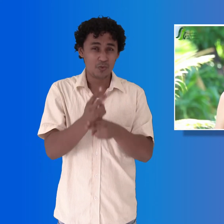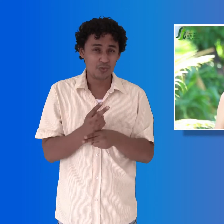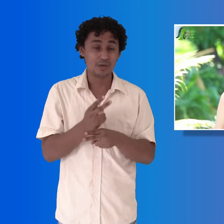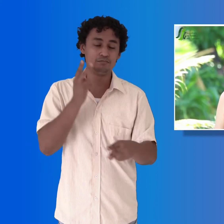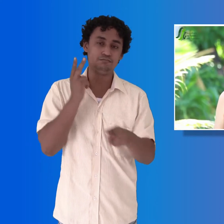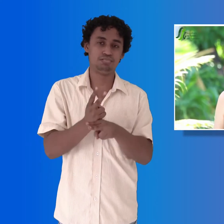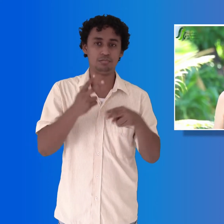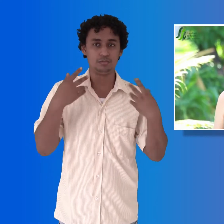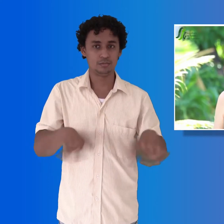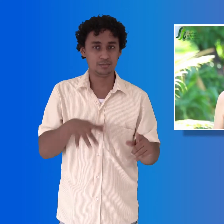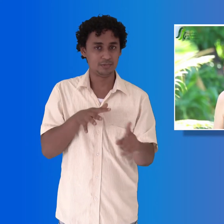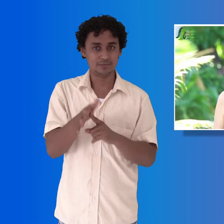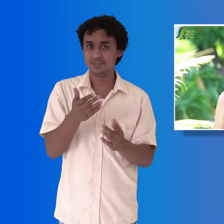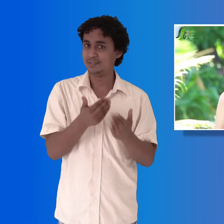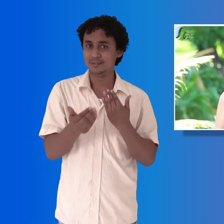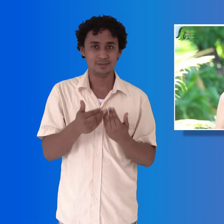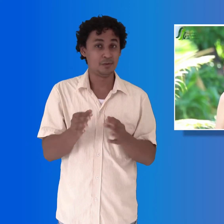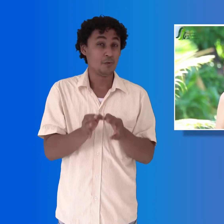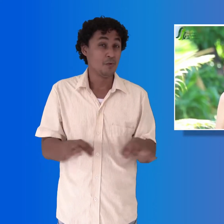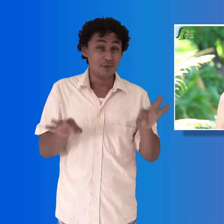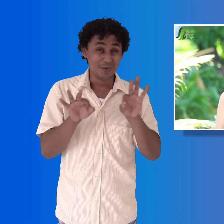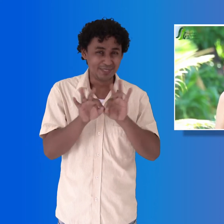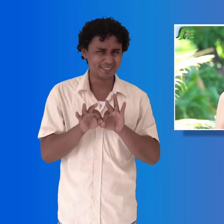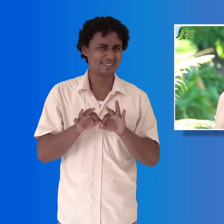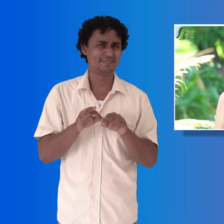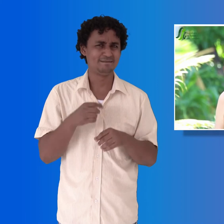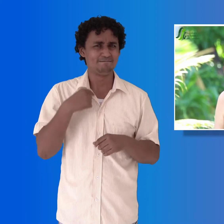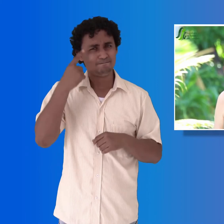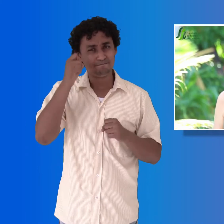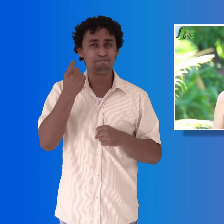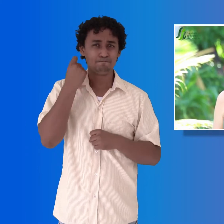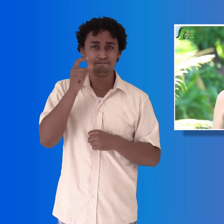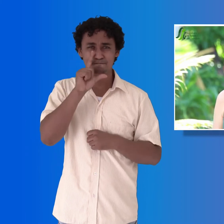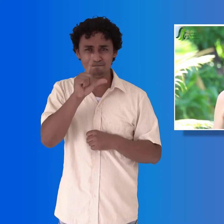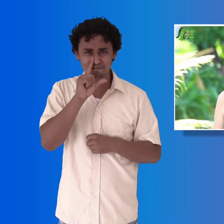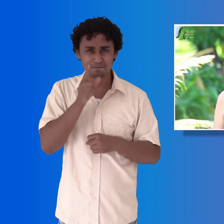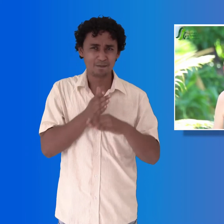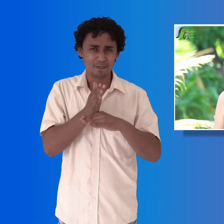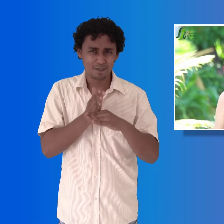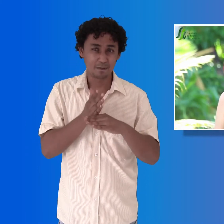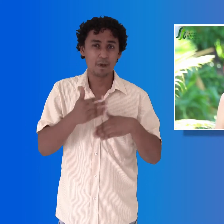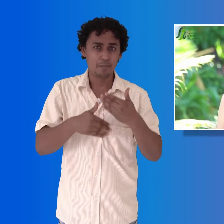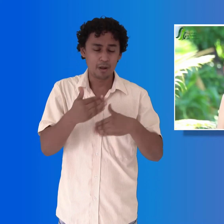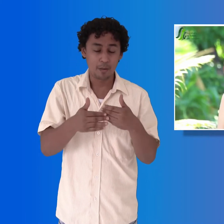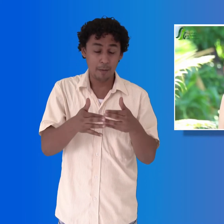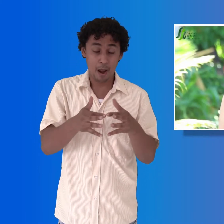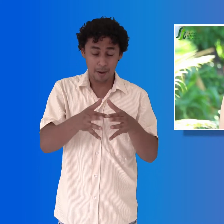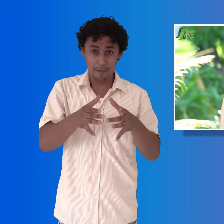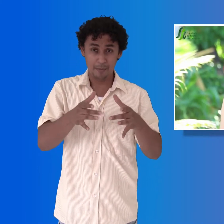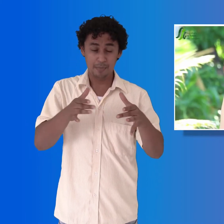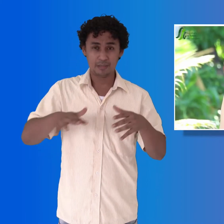Es importante revisar también que desde el mediados del mes de julio ha venido un incremento importante de casos en la población civil.